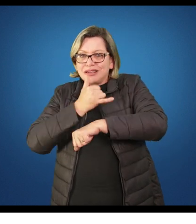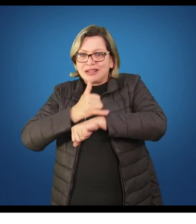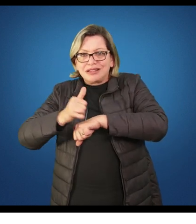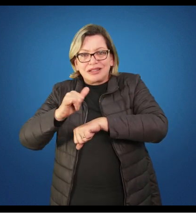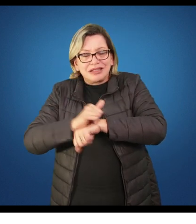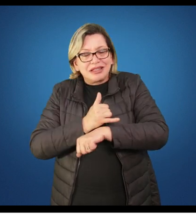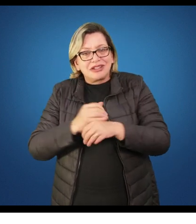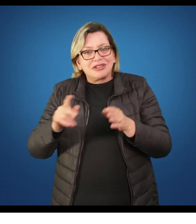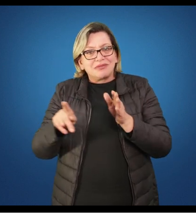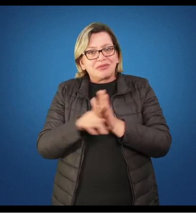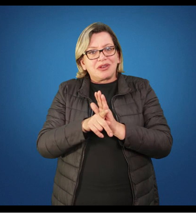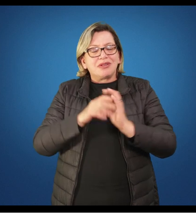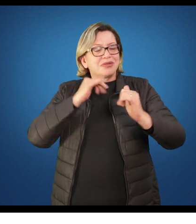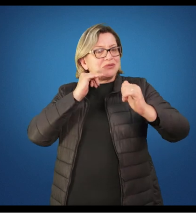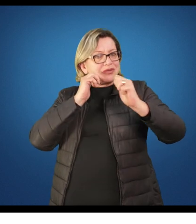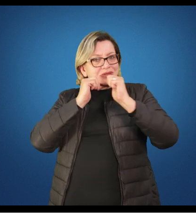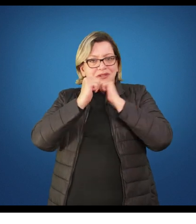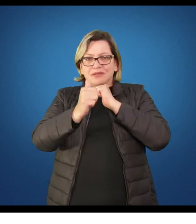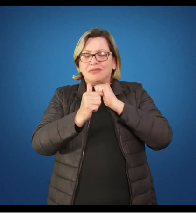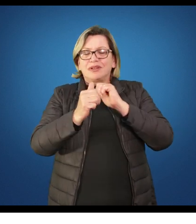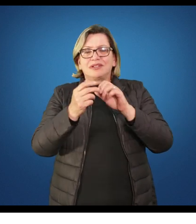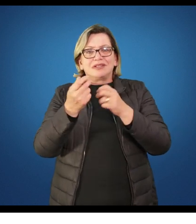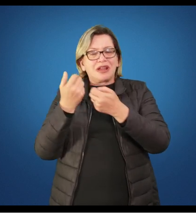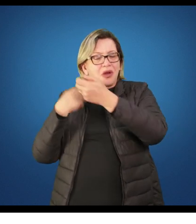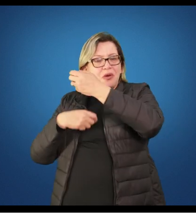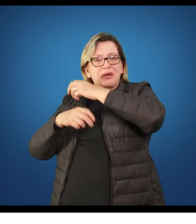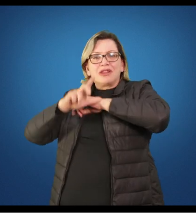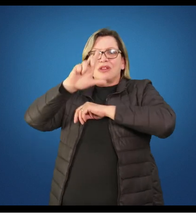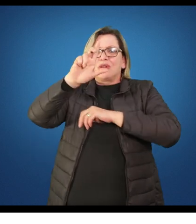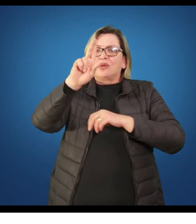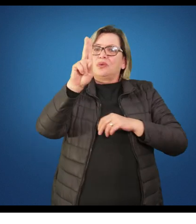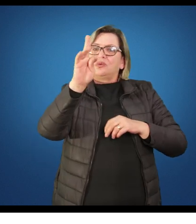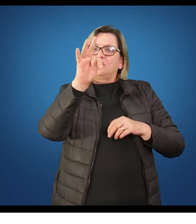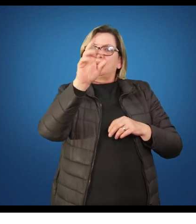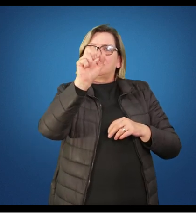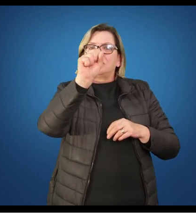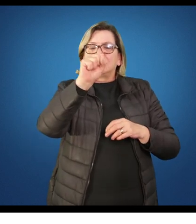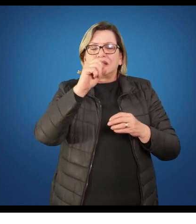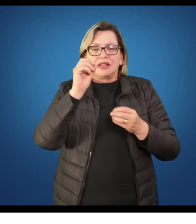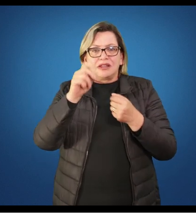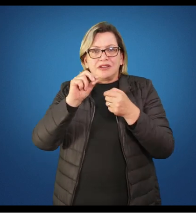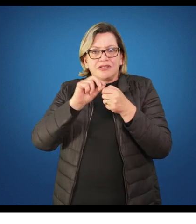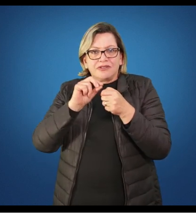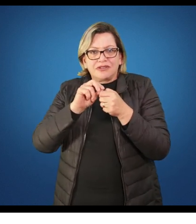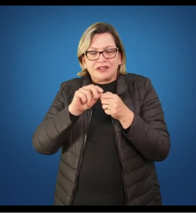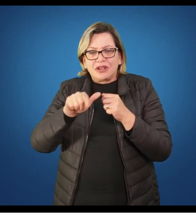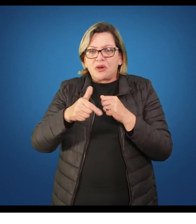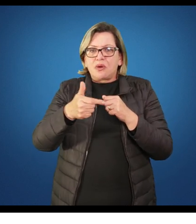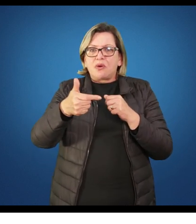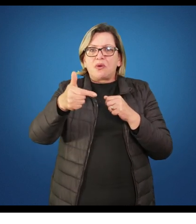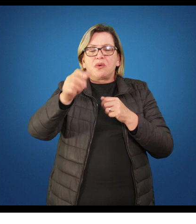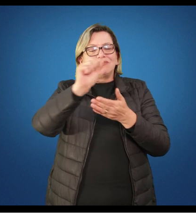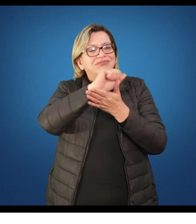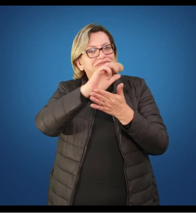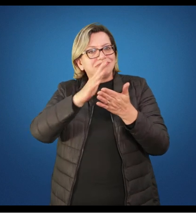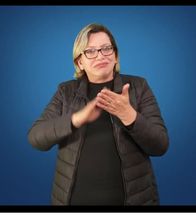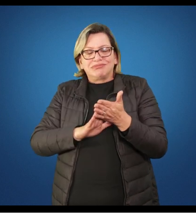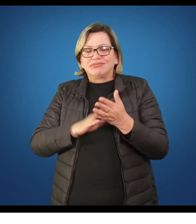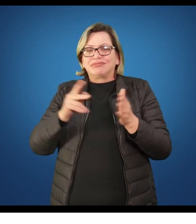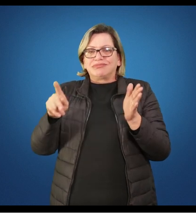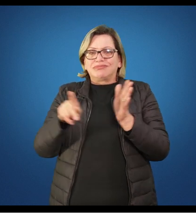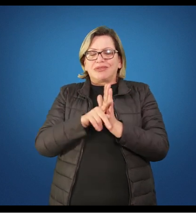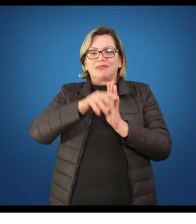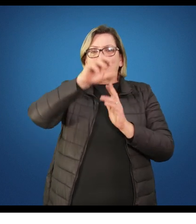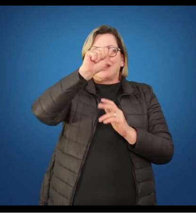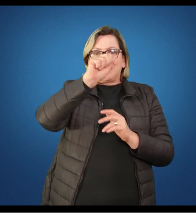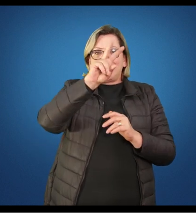pedagógica para os próprios esportes, para as lutas e agora para as práticas de aventura que estão em alta agora e que o pessoal